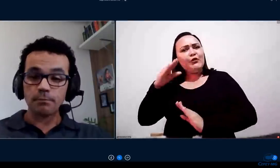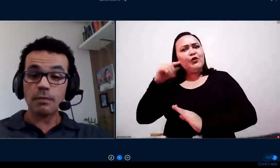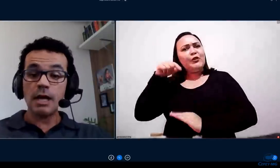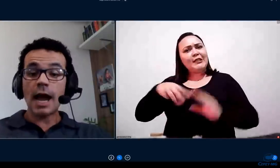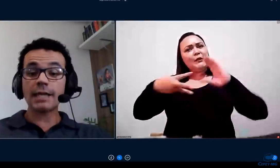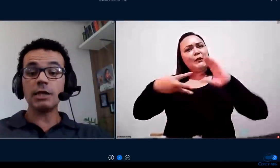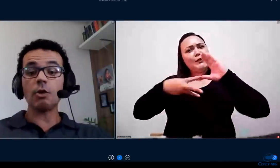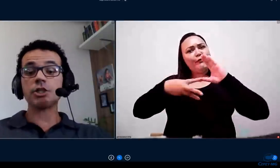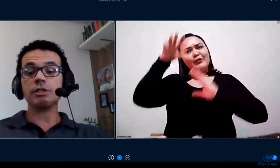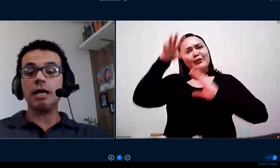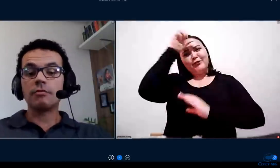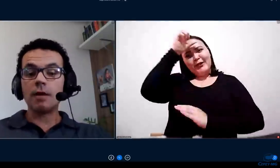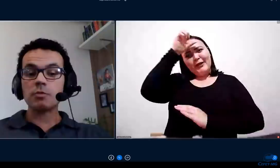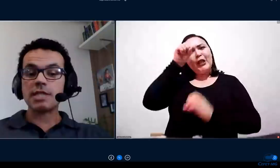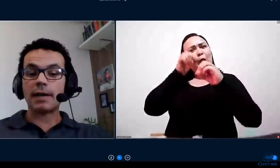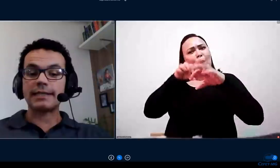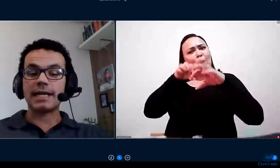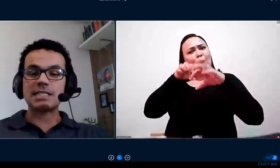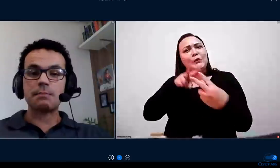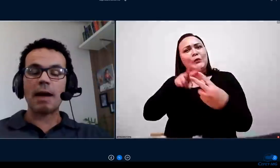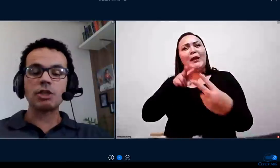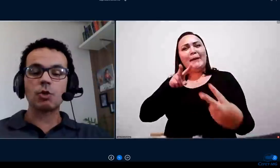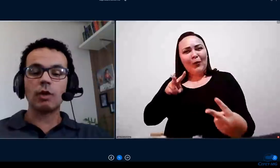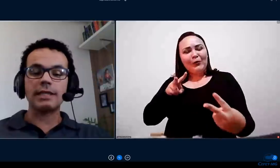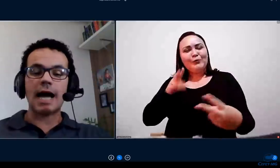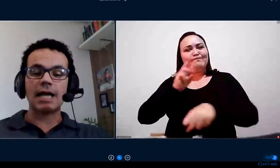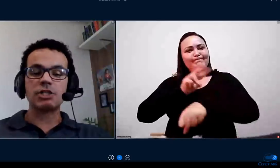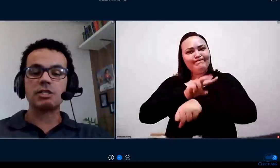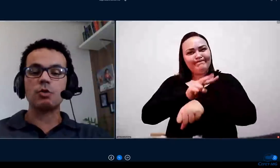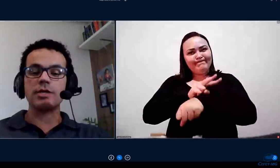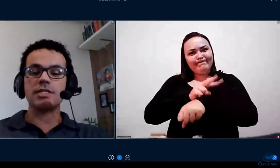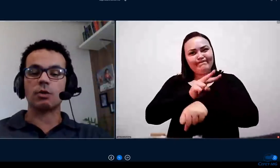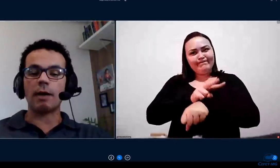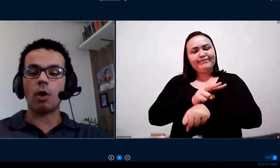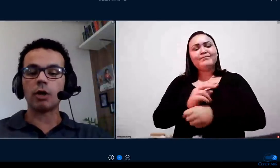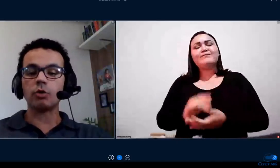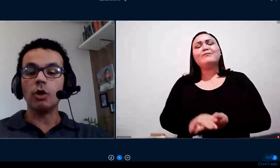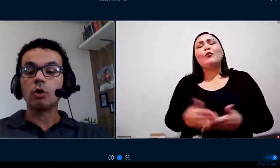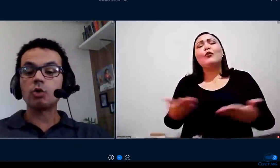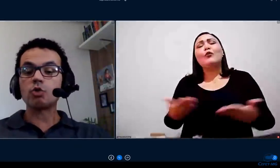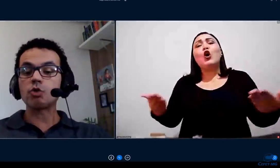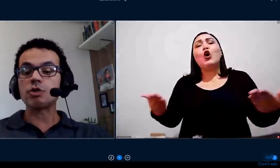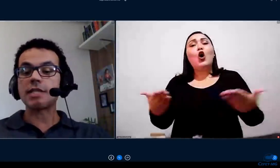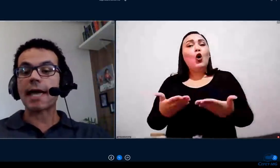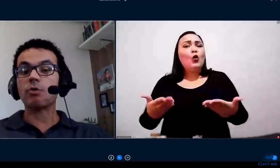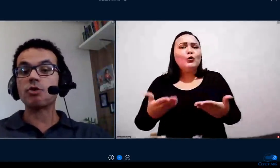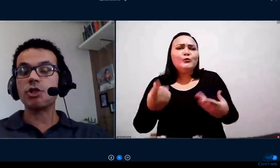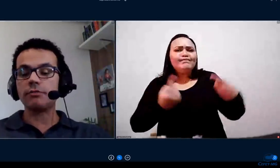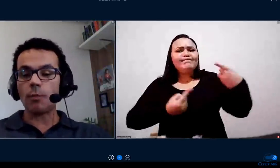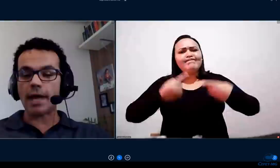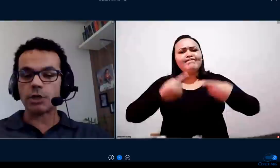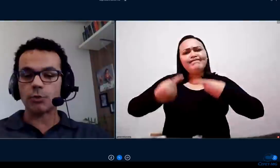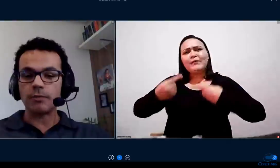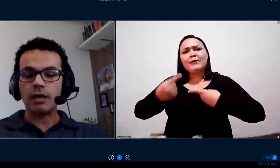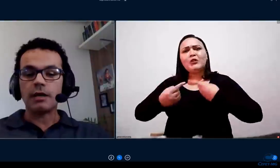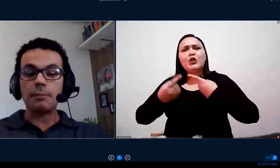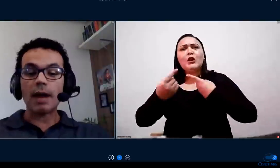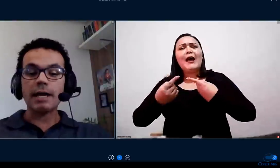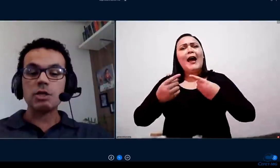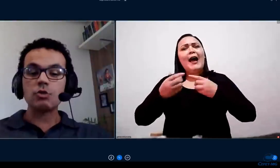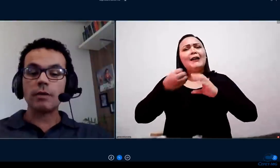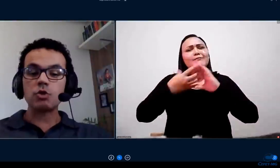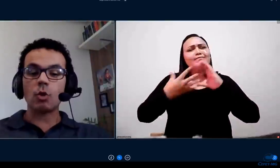Aqui hoje, vamos debater as particularidades do ensino remoto nos cursos técnicos de nível médio.